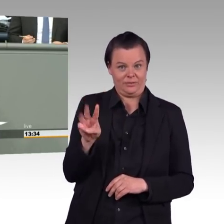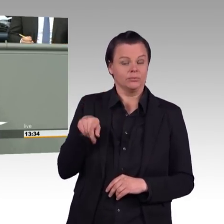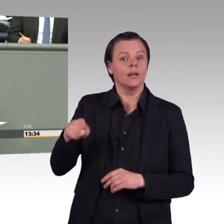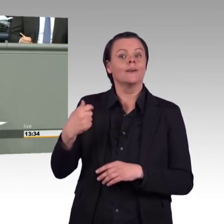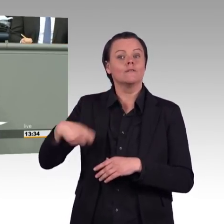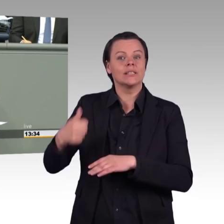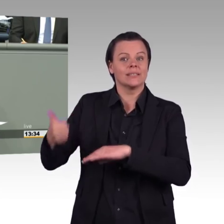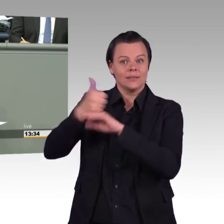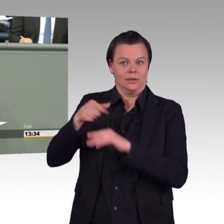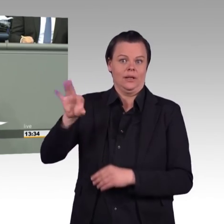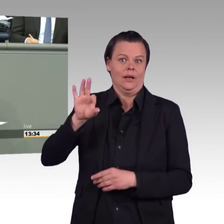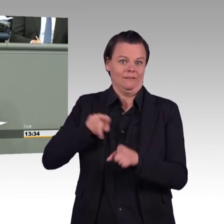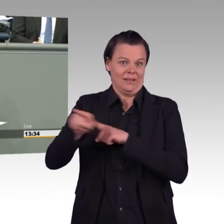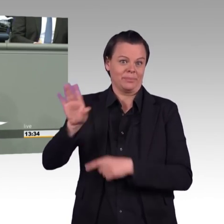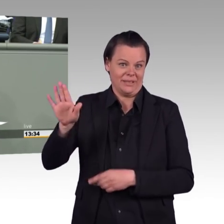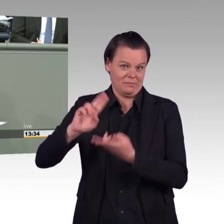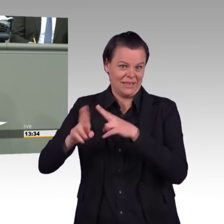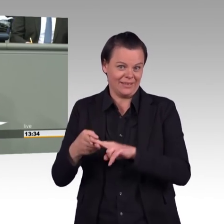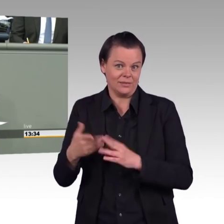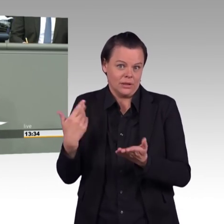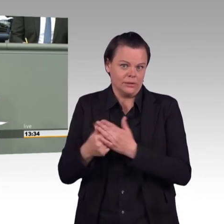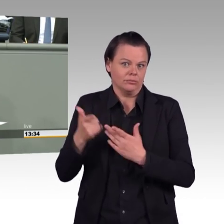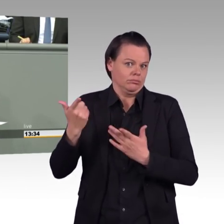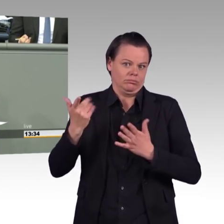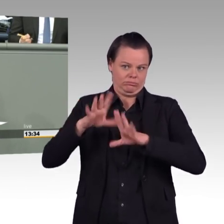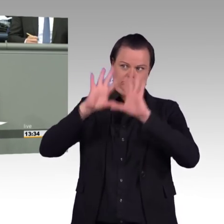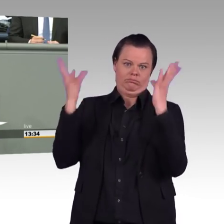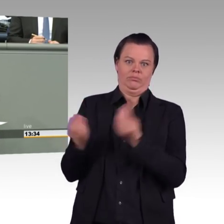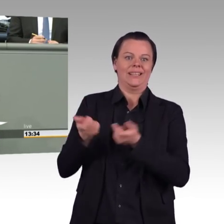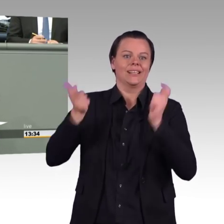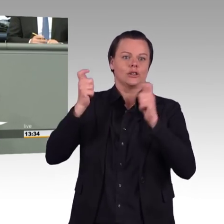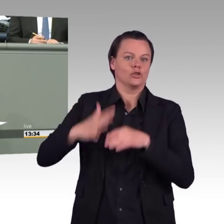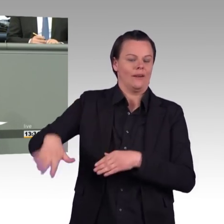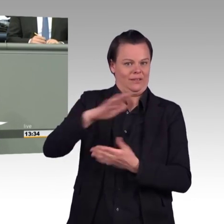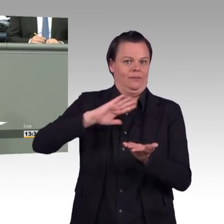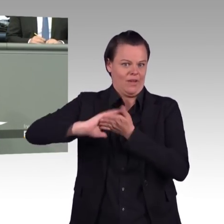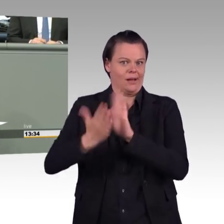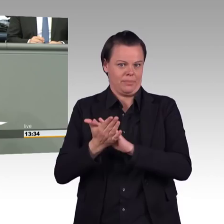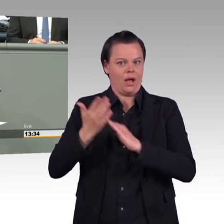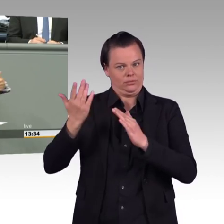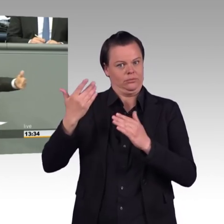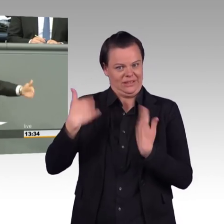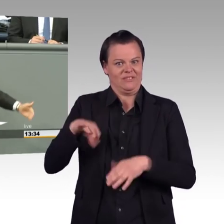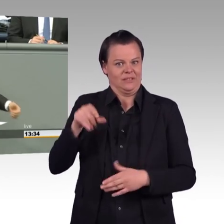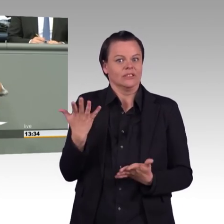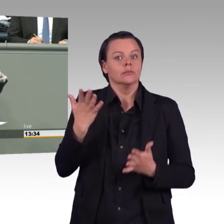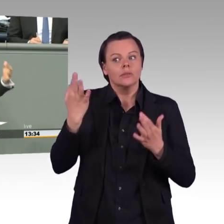nicht darauf ankommen, dass man eben nur einseitig die Erzeugerseite sieht, sondern tatsächlich auch dafür, sorgen muss, dass das, was dahinter kommt, nämlich